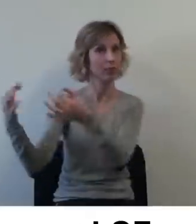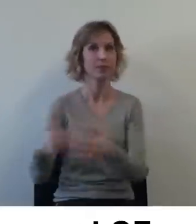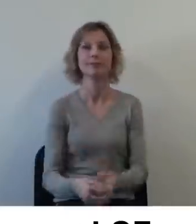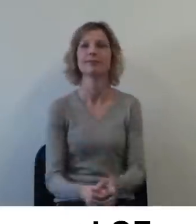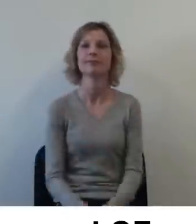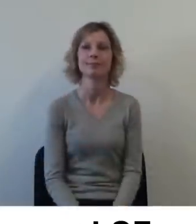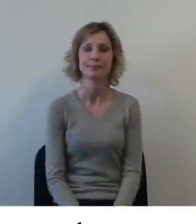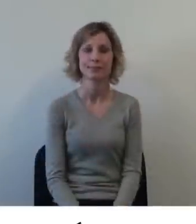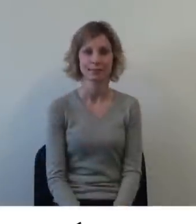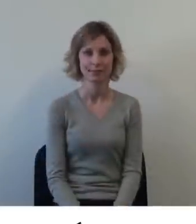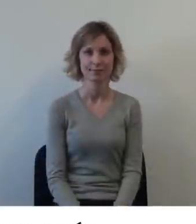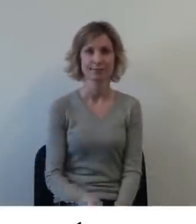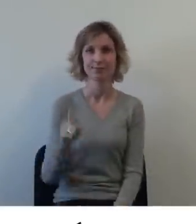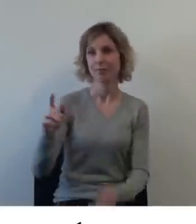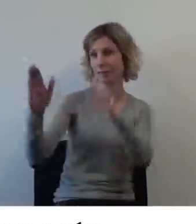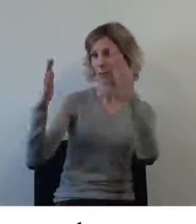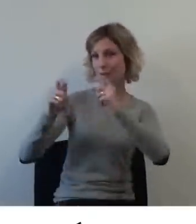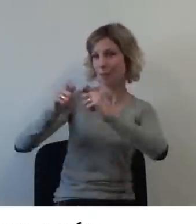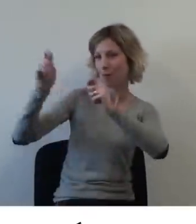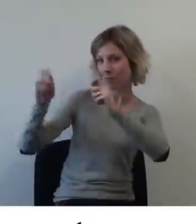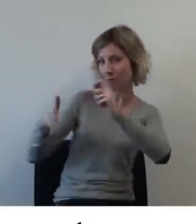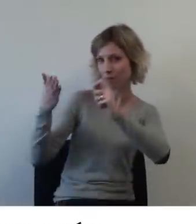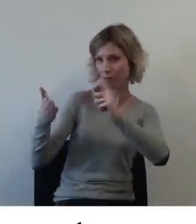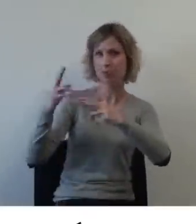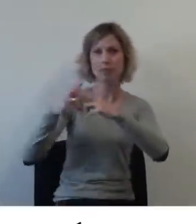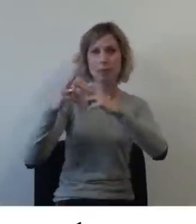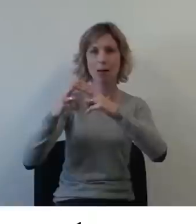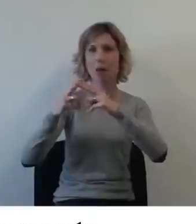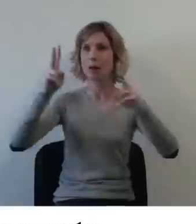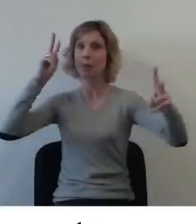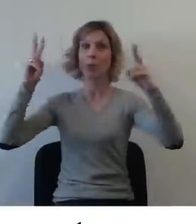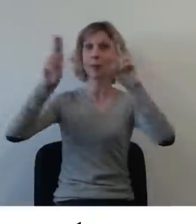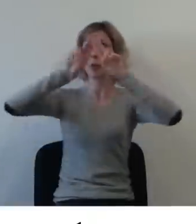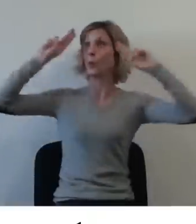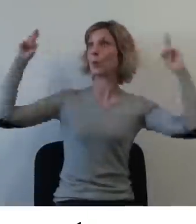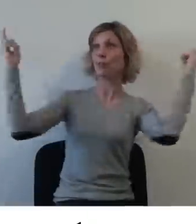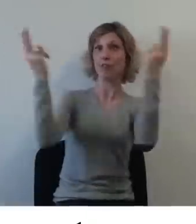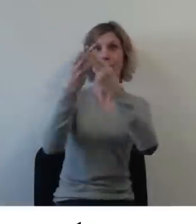programmées. L'exposition permanente « Bretagne est univers »